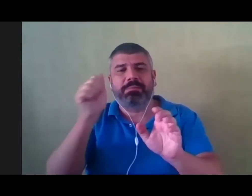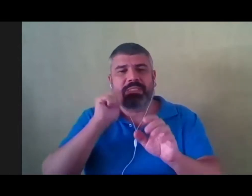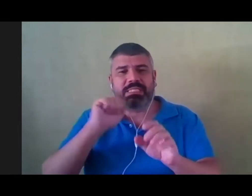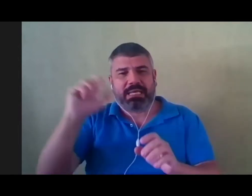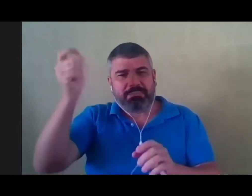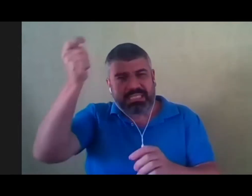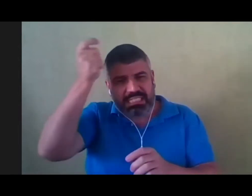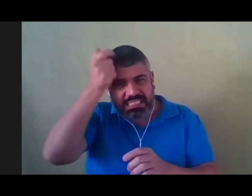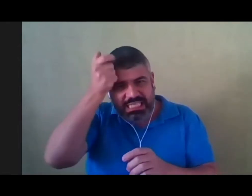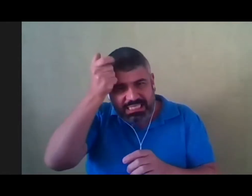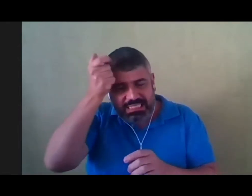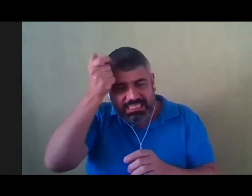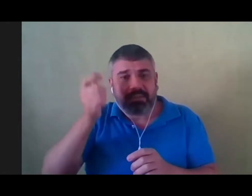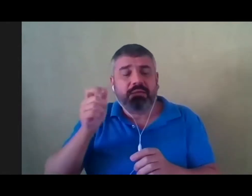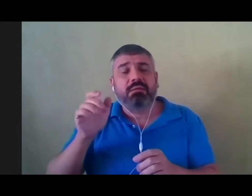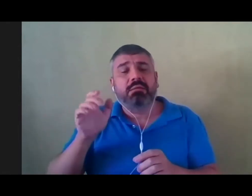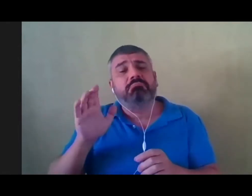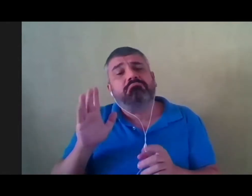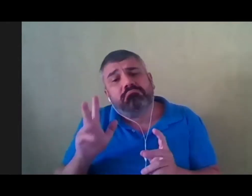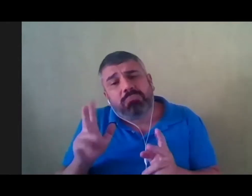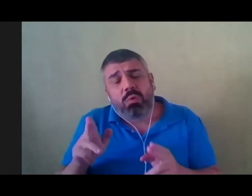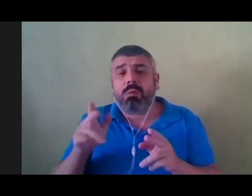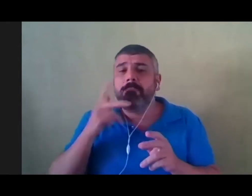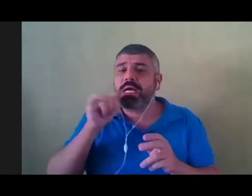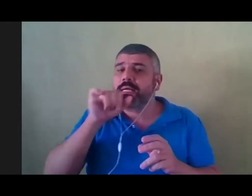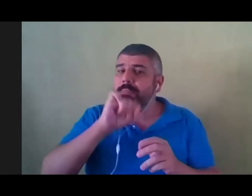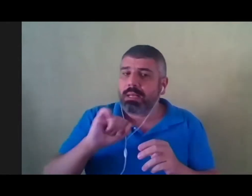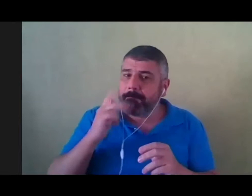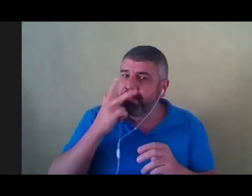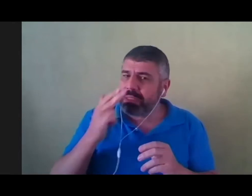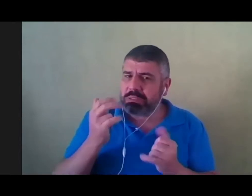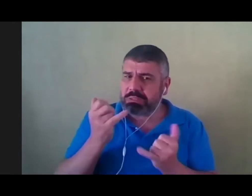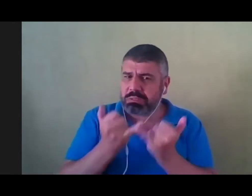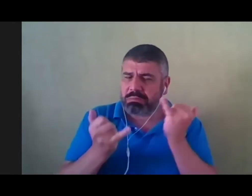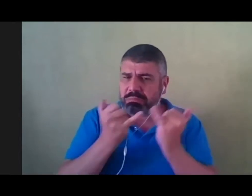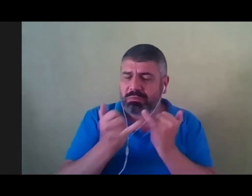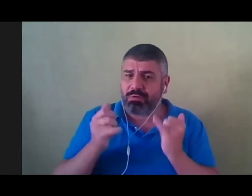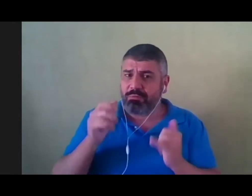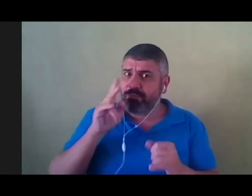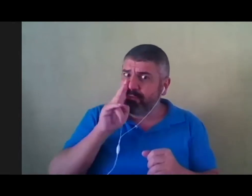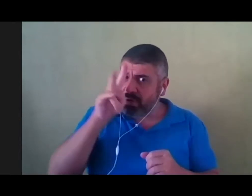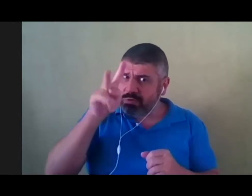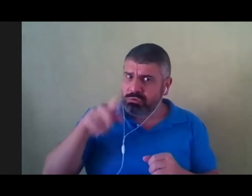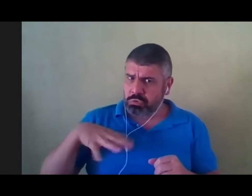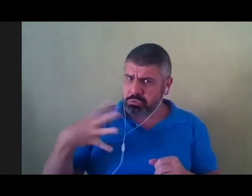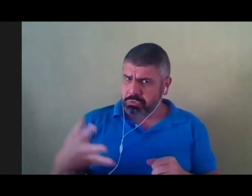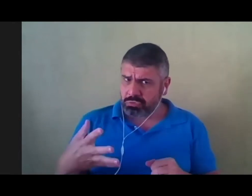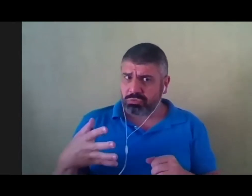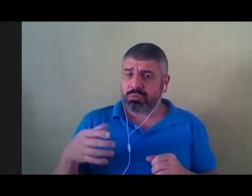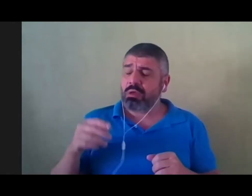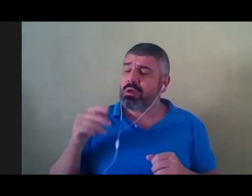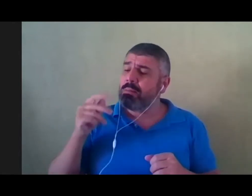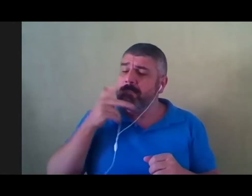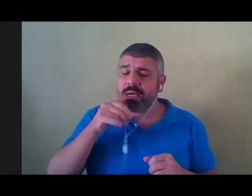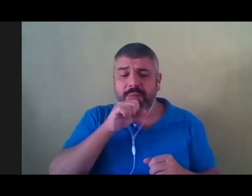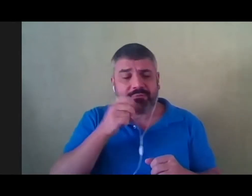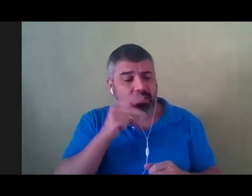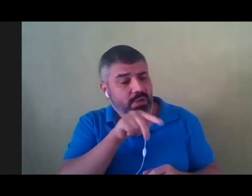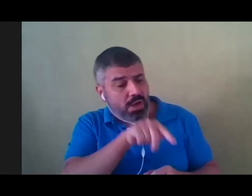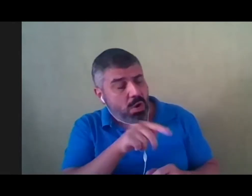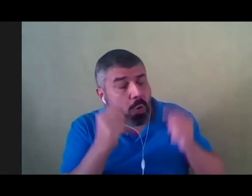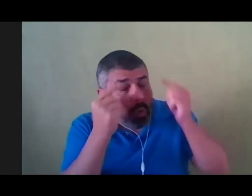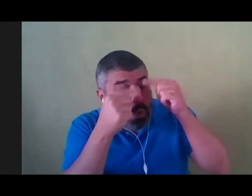quanto os pais. E ele chamava-se a princesa de a menina dos olhos de magia. Por quê?